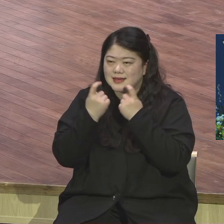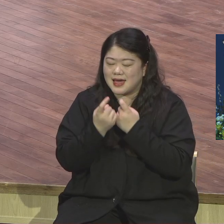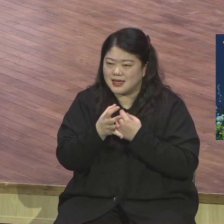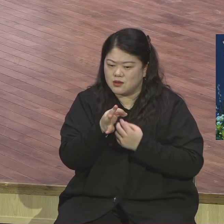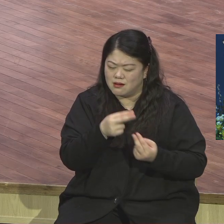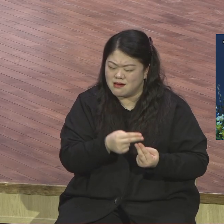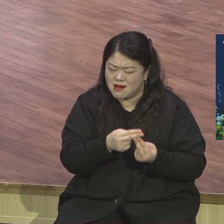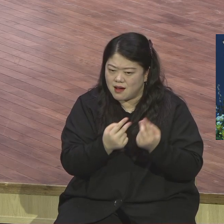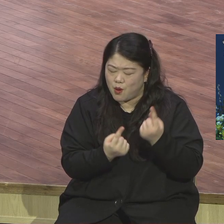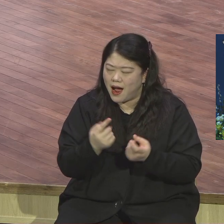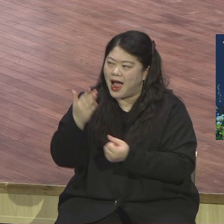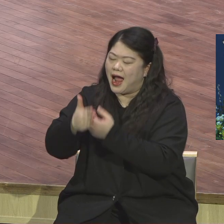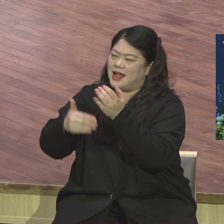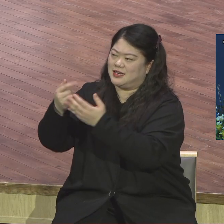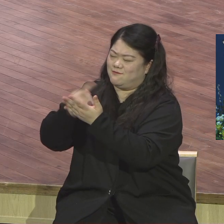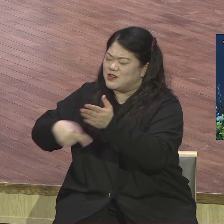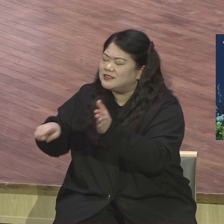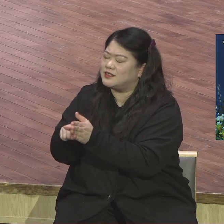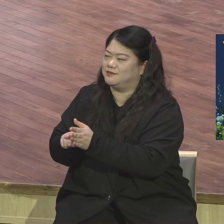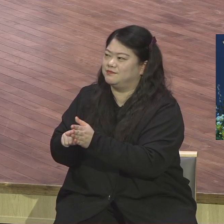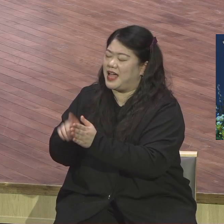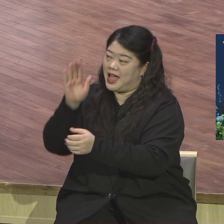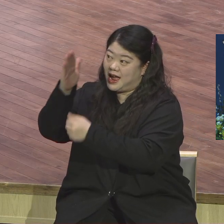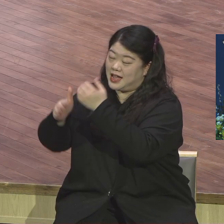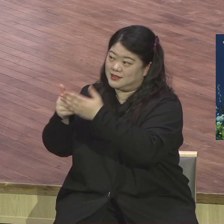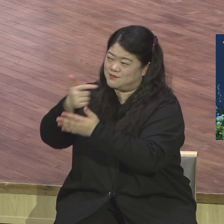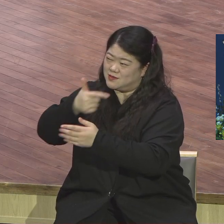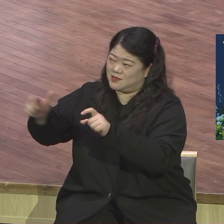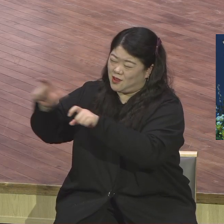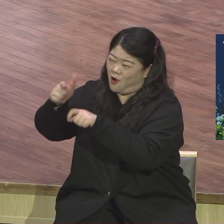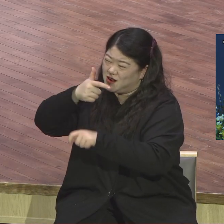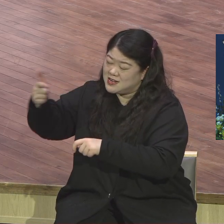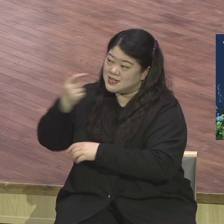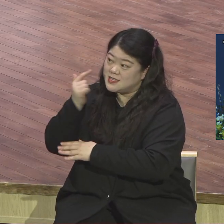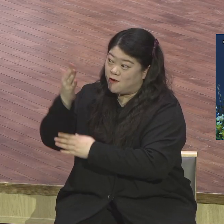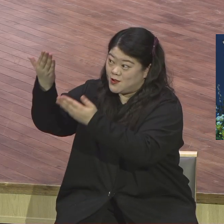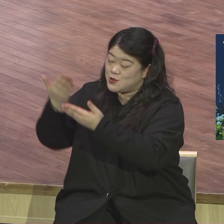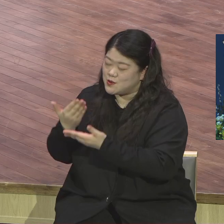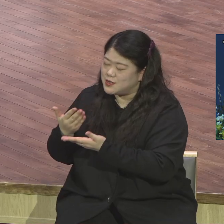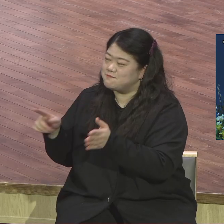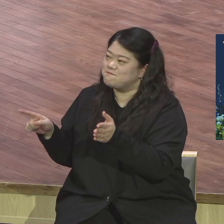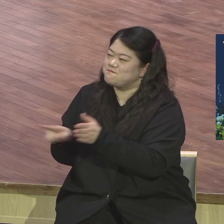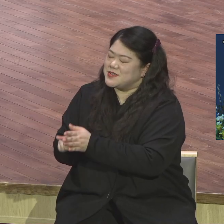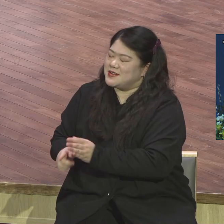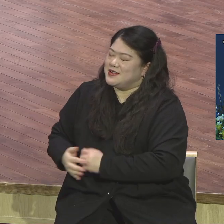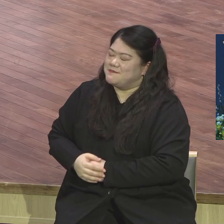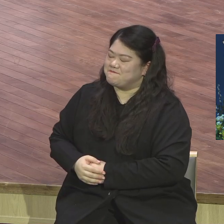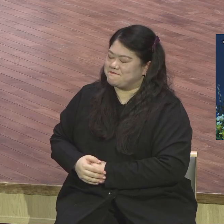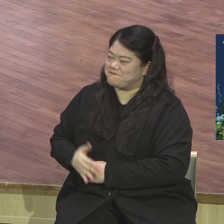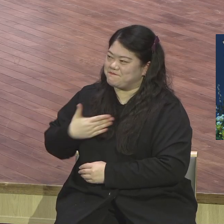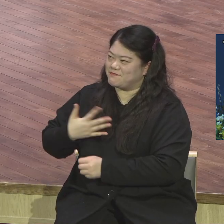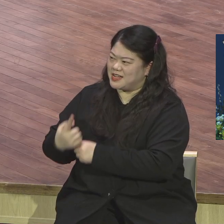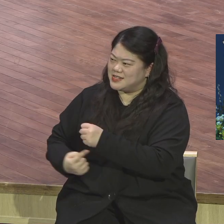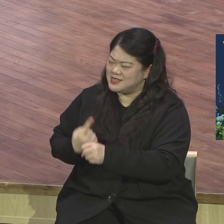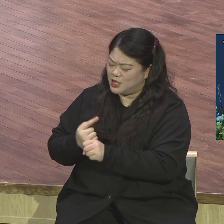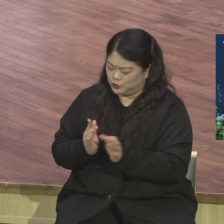하나님께 드리겠습니다 하나님께서 라스트천 본당 헌당에 헌신한 자들에게